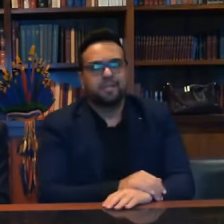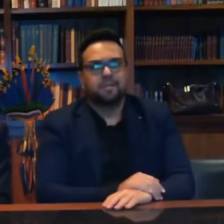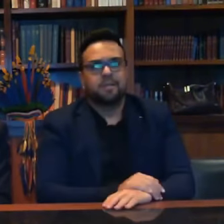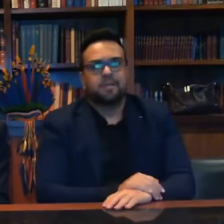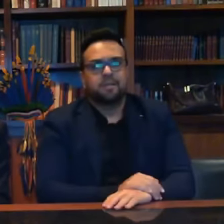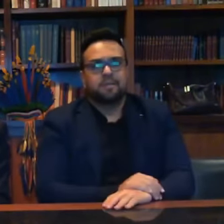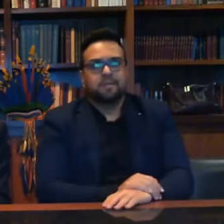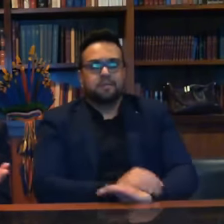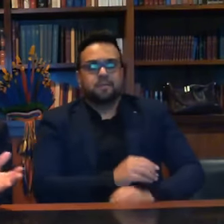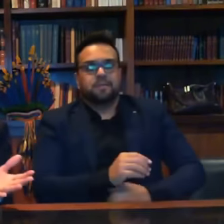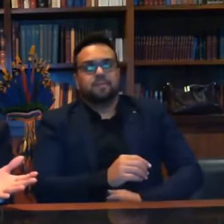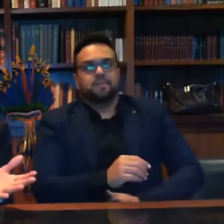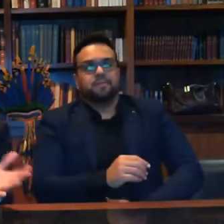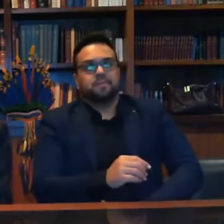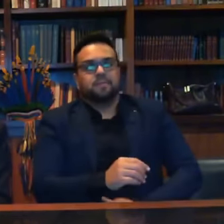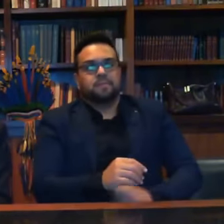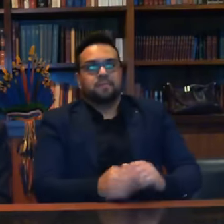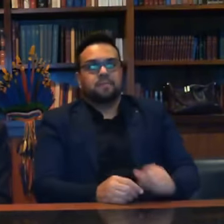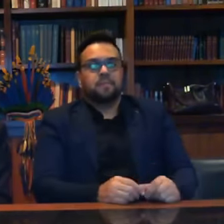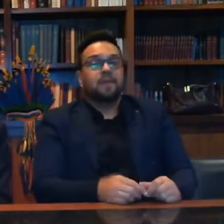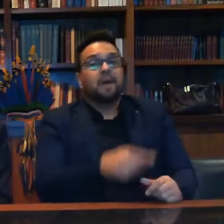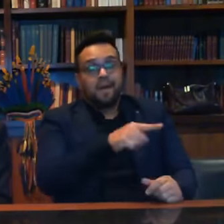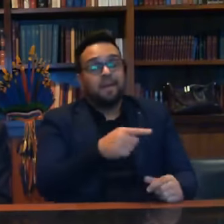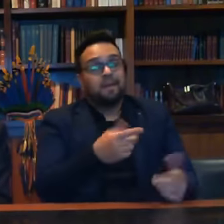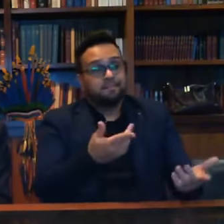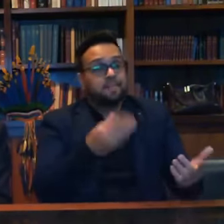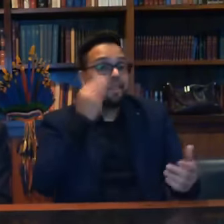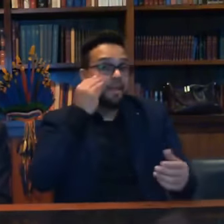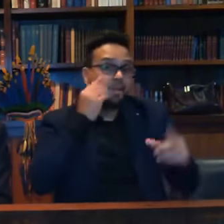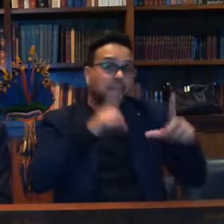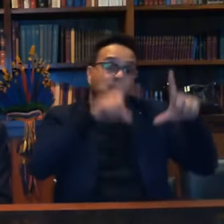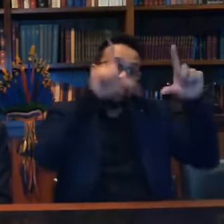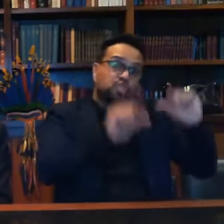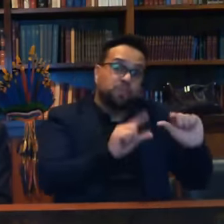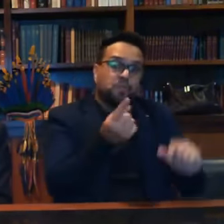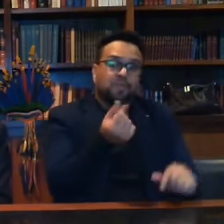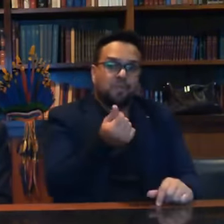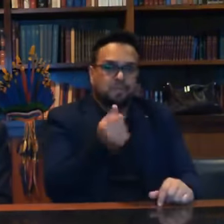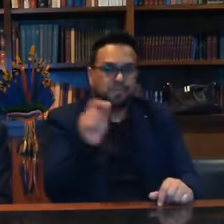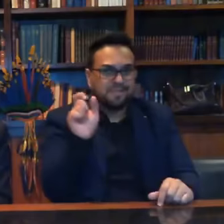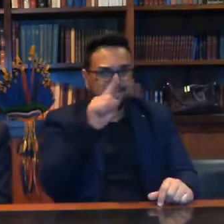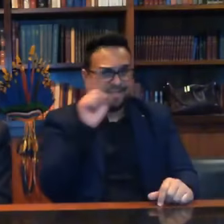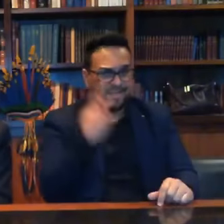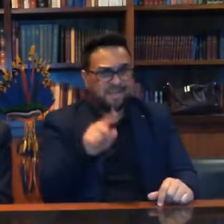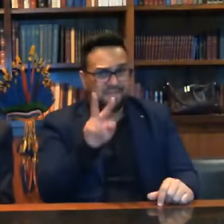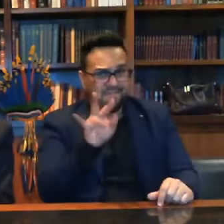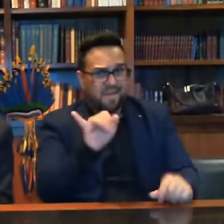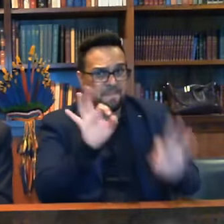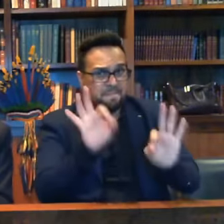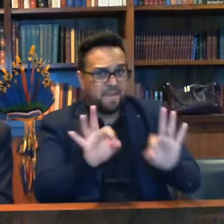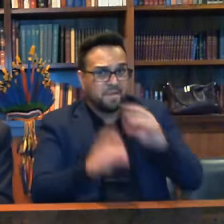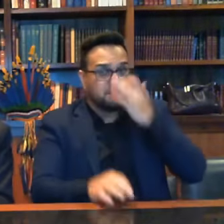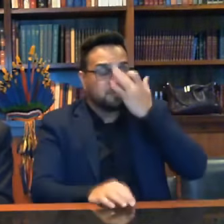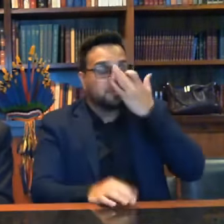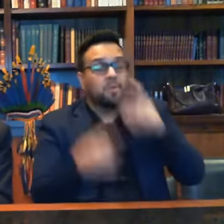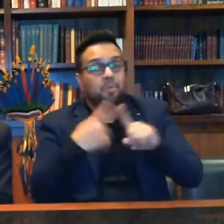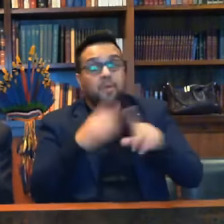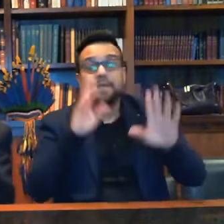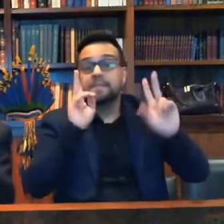Qual é a tendência? Ter que diminuir o preço. Será que vai diminuir o preço? Que toda vez